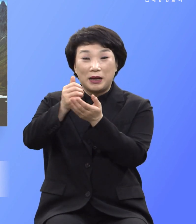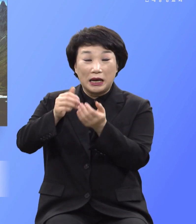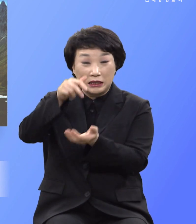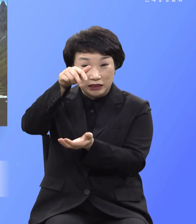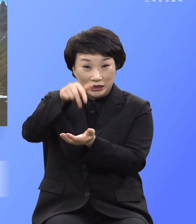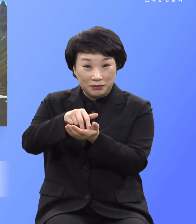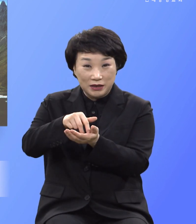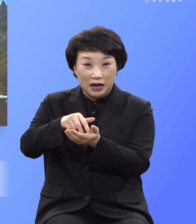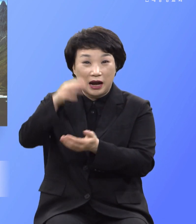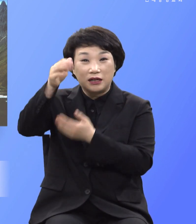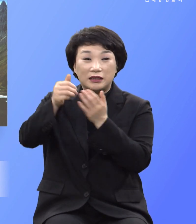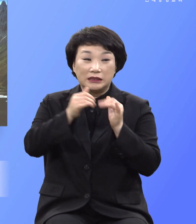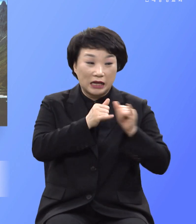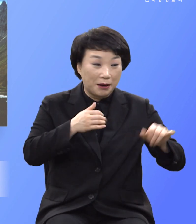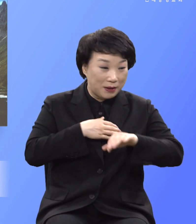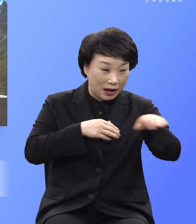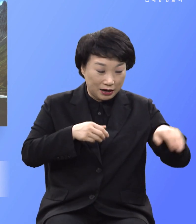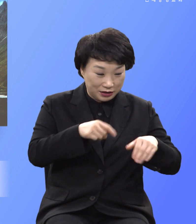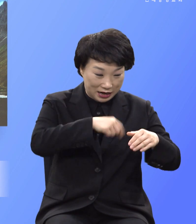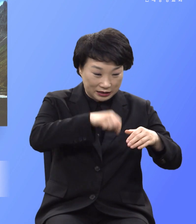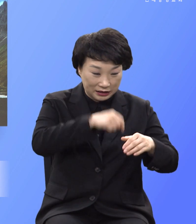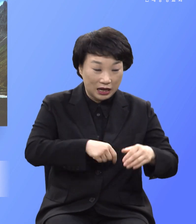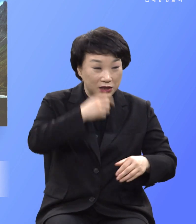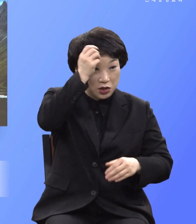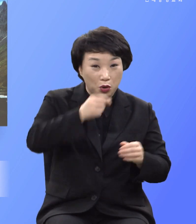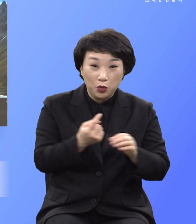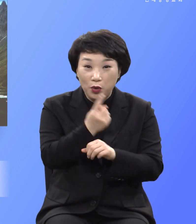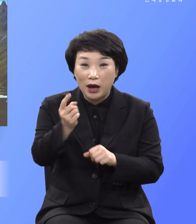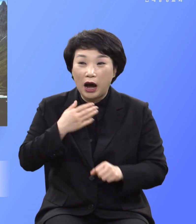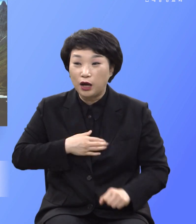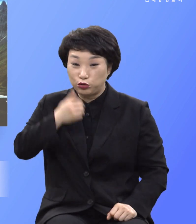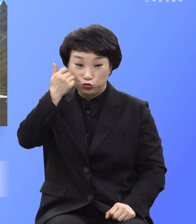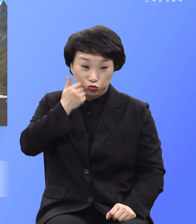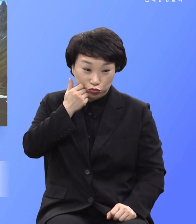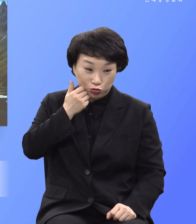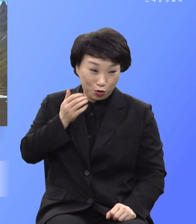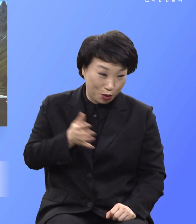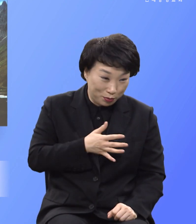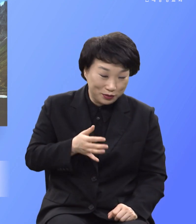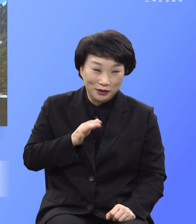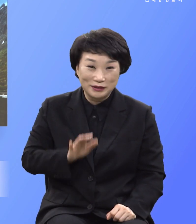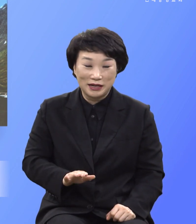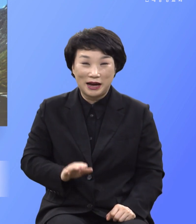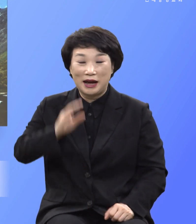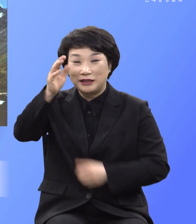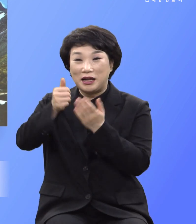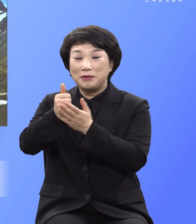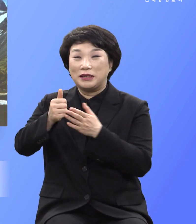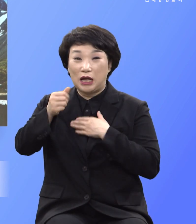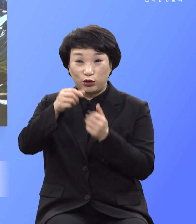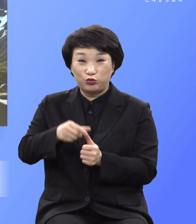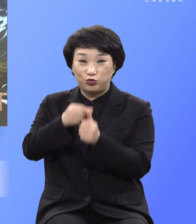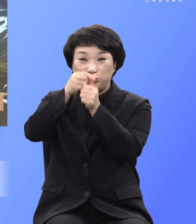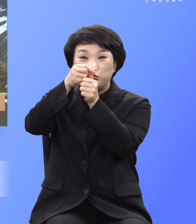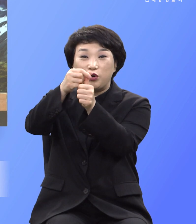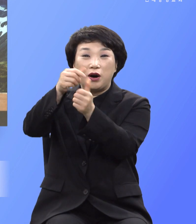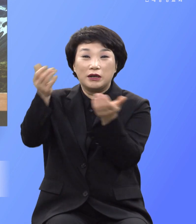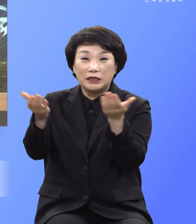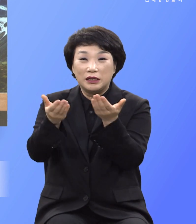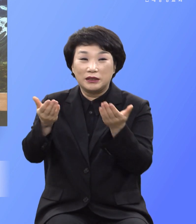사람 속에 있는 영유에는 누가 알지요 하나님이 날 구원하신 사정은 여러분 속에